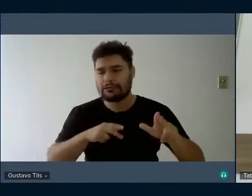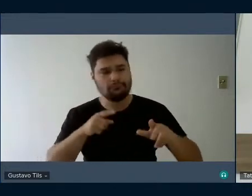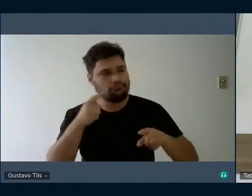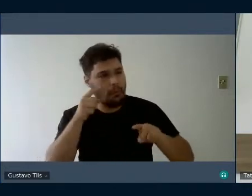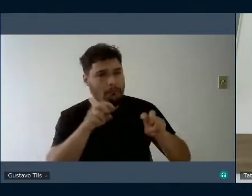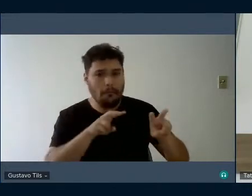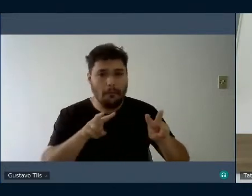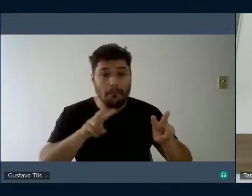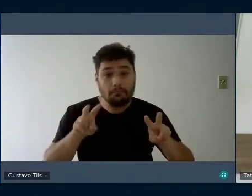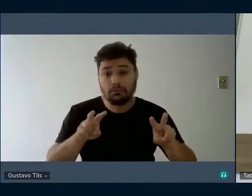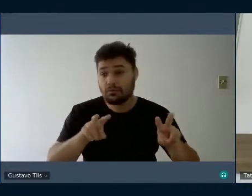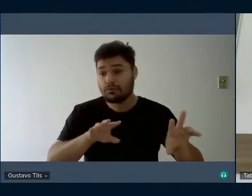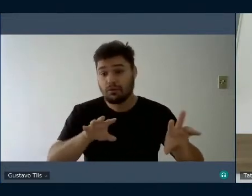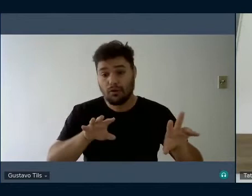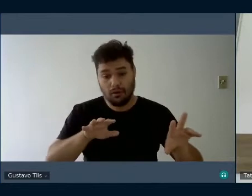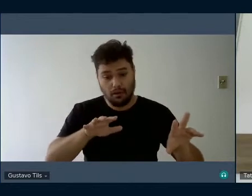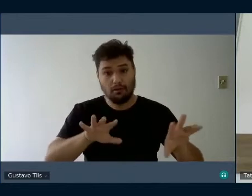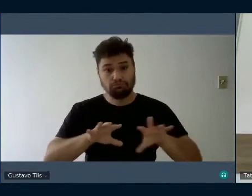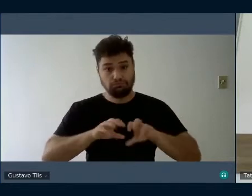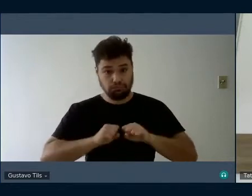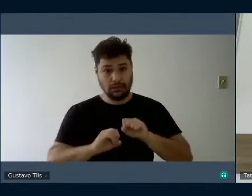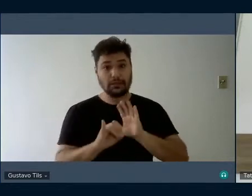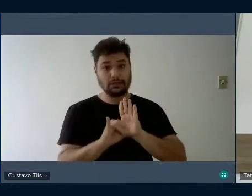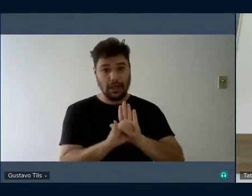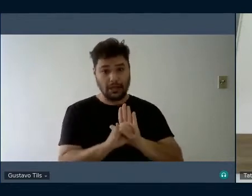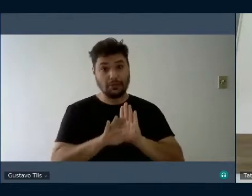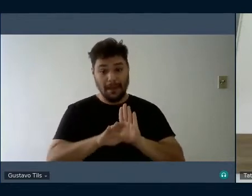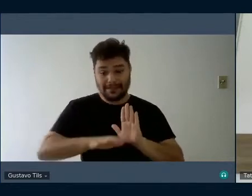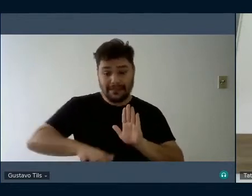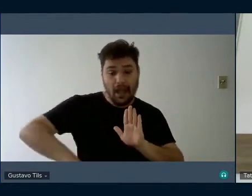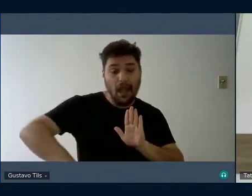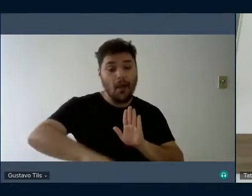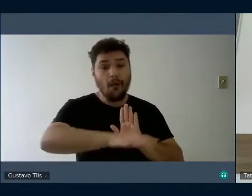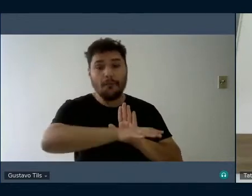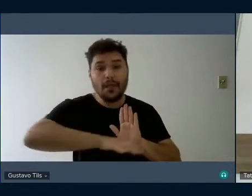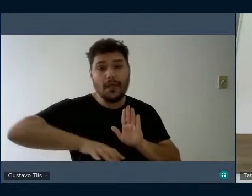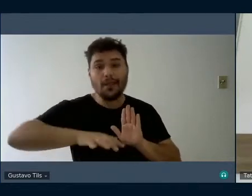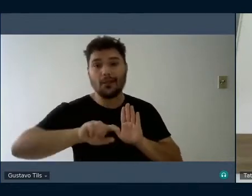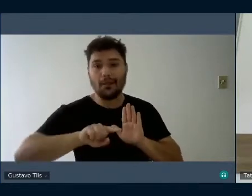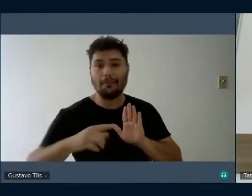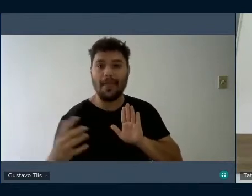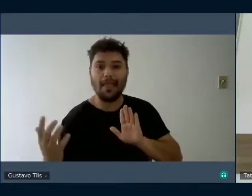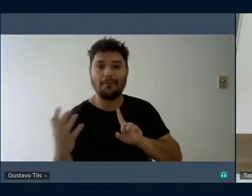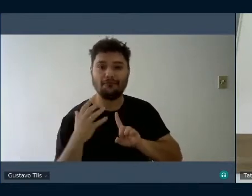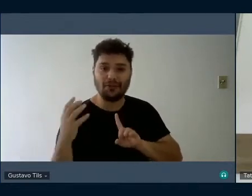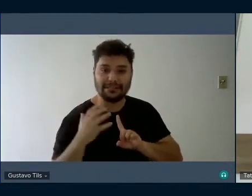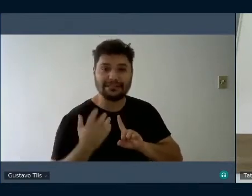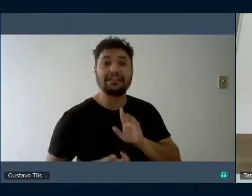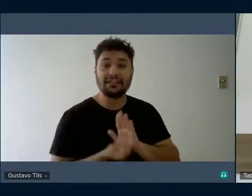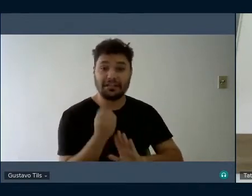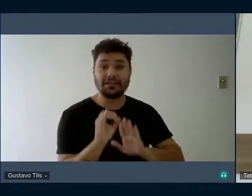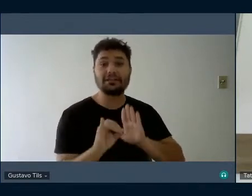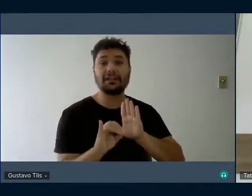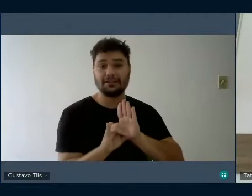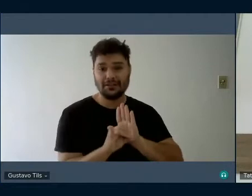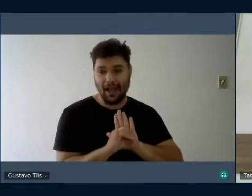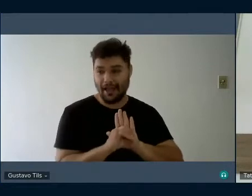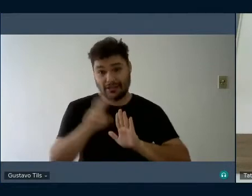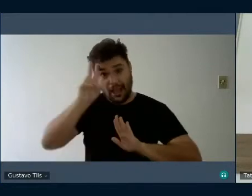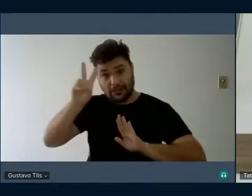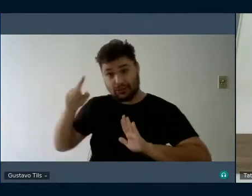somos que o meio também nos proporcionou, o que a cultura nos legou e o que a história nos impulsionou.